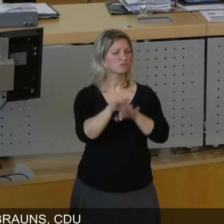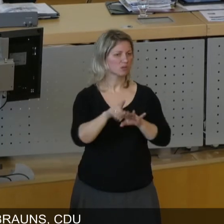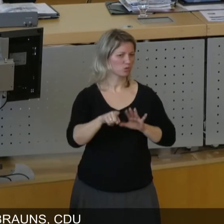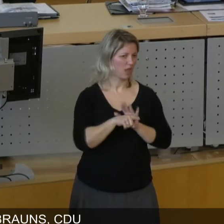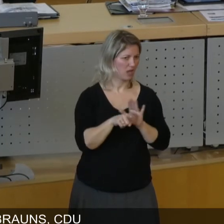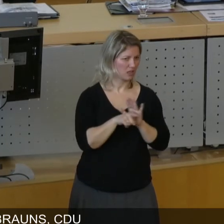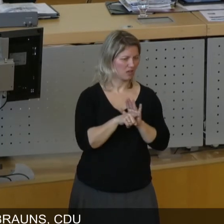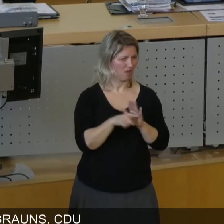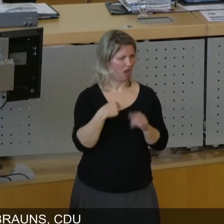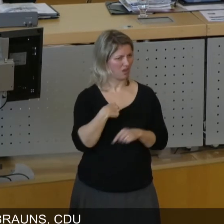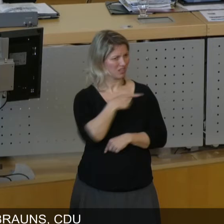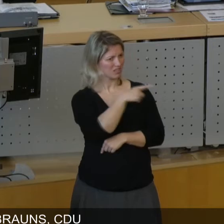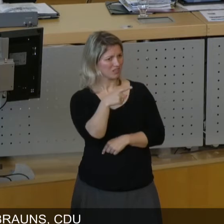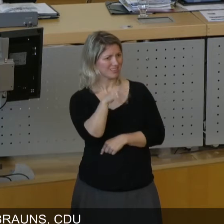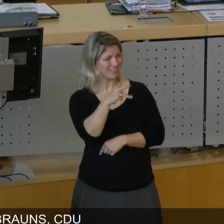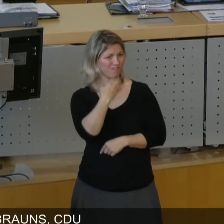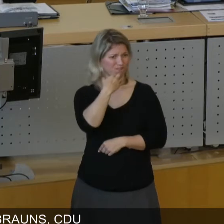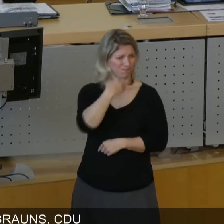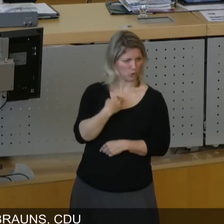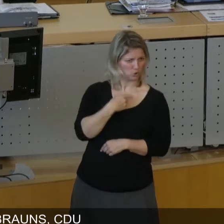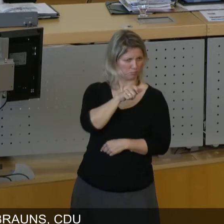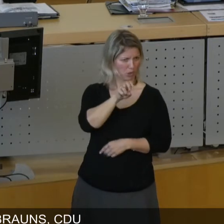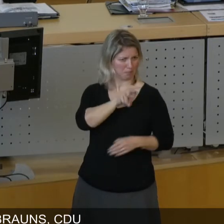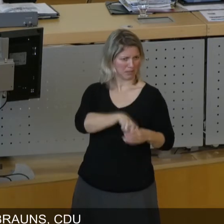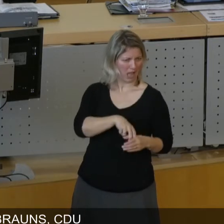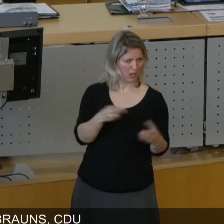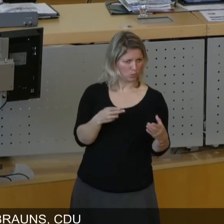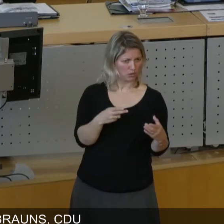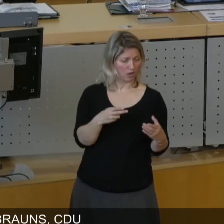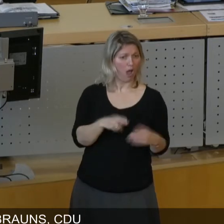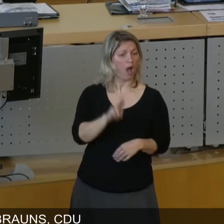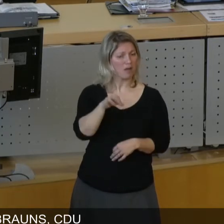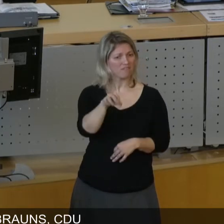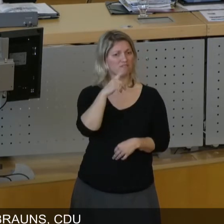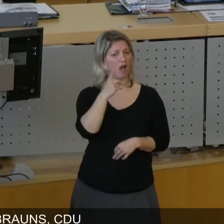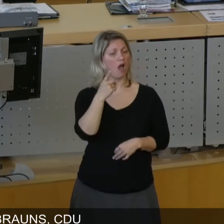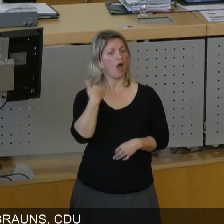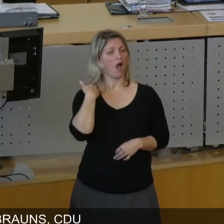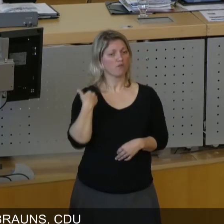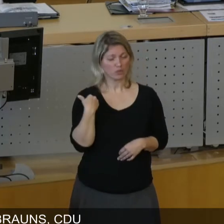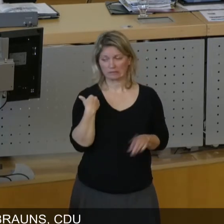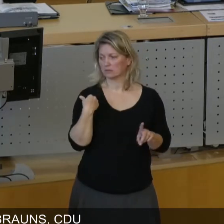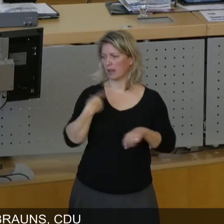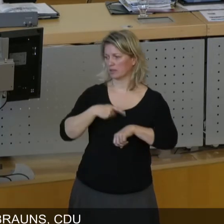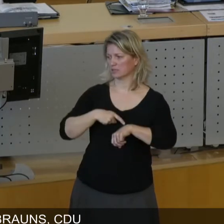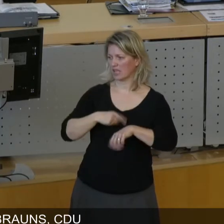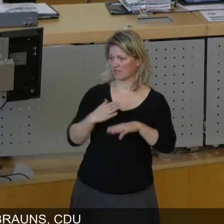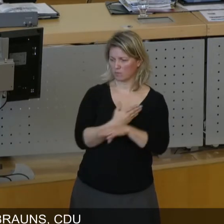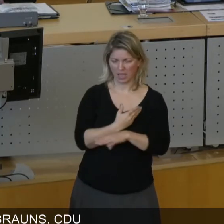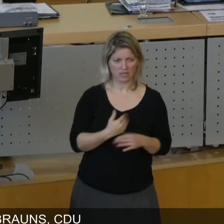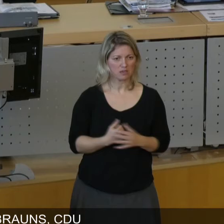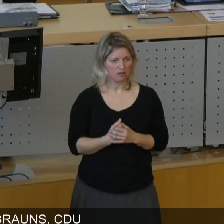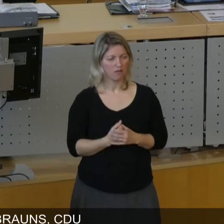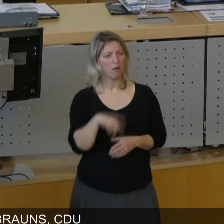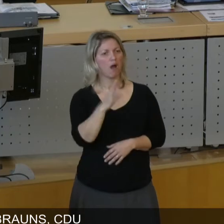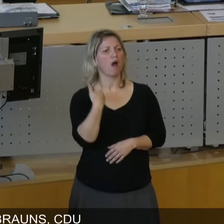was Sie eigentlich wollen, nämlich Bürgerbeteiligung. Wer gesagt hat, ich mache doch hier nicht diesen Aufwand und nachher, ja sofort Herr Oberbürgermeister, ich mache